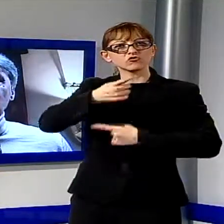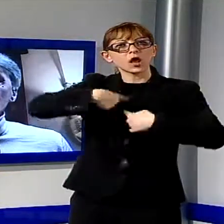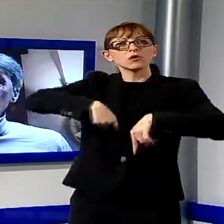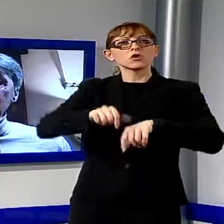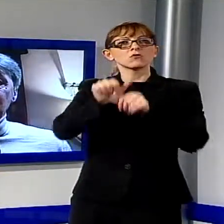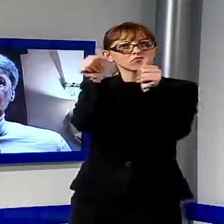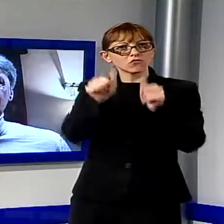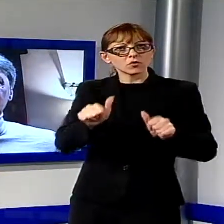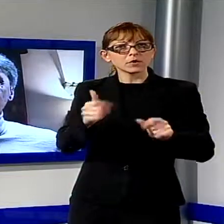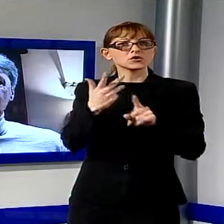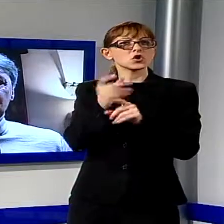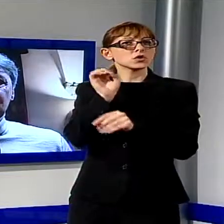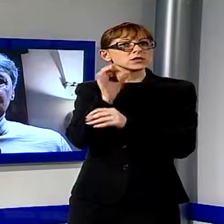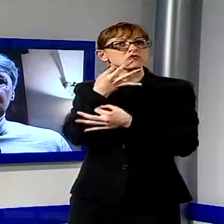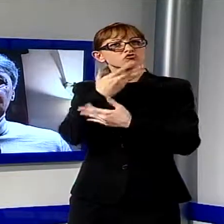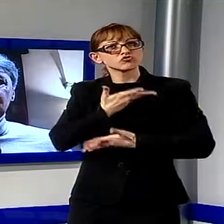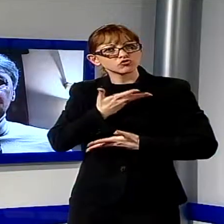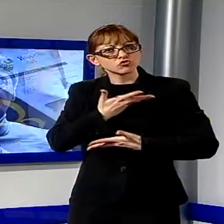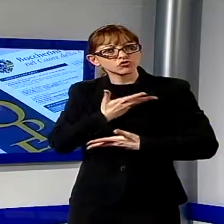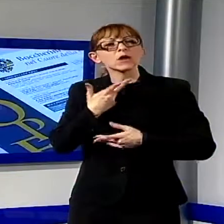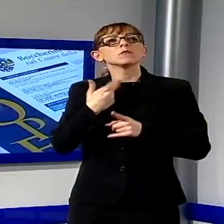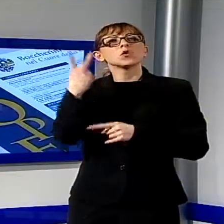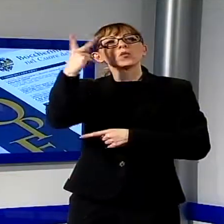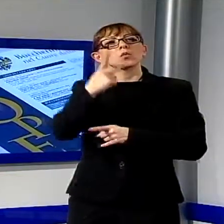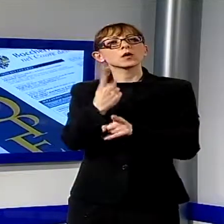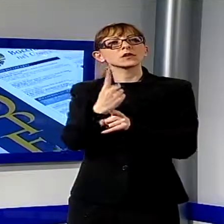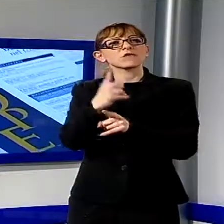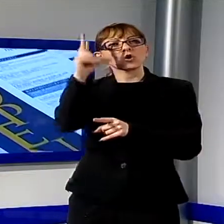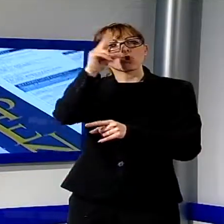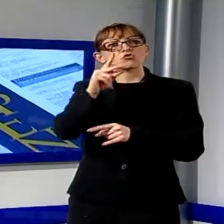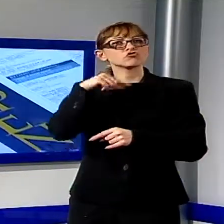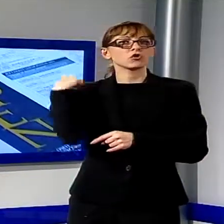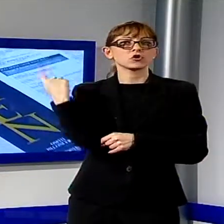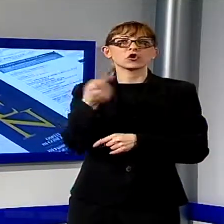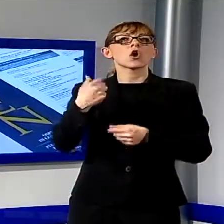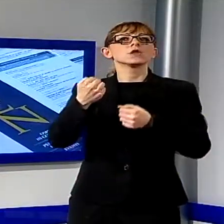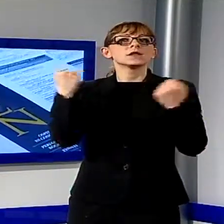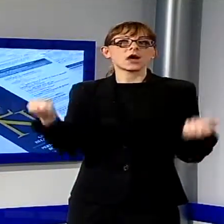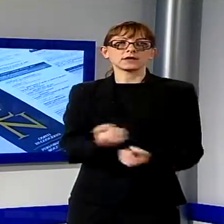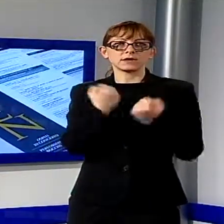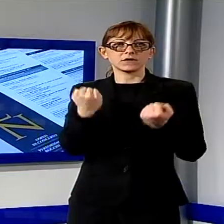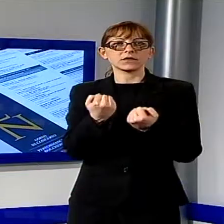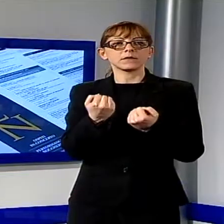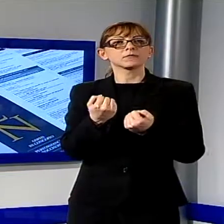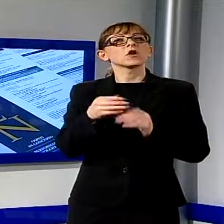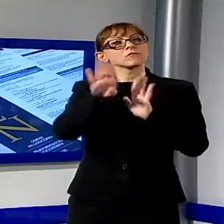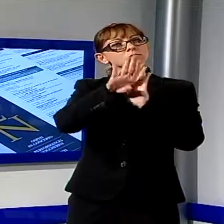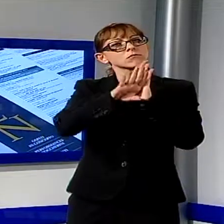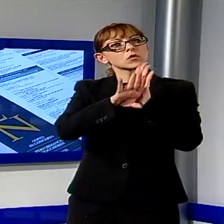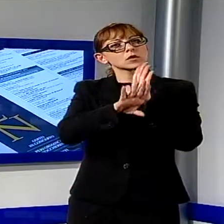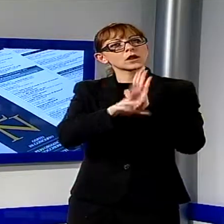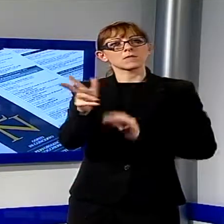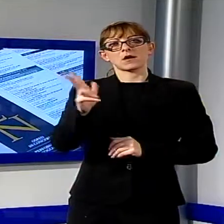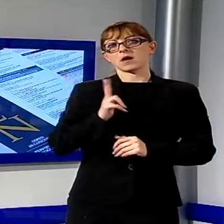appunto delle nostre iniziative. Credo che anche quest'anno sia un cartellone molto ricco, partiamo con l'incontro con